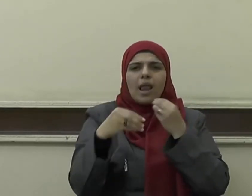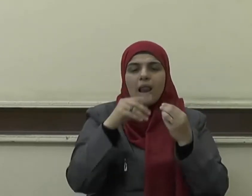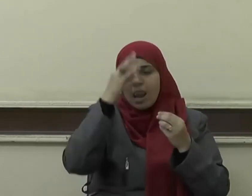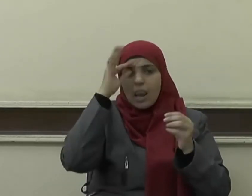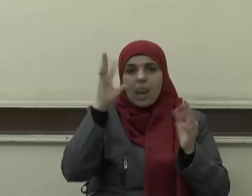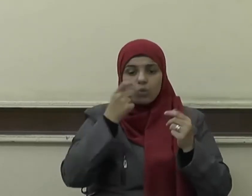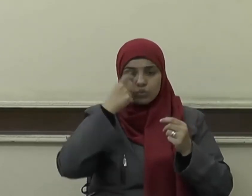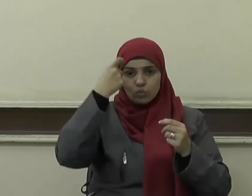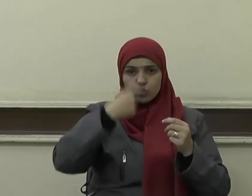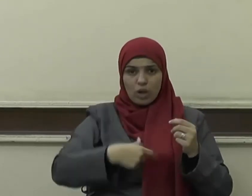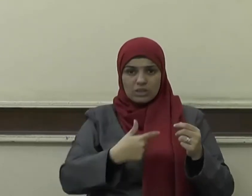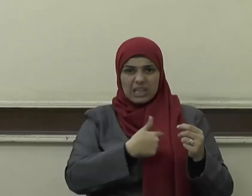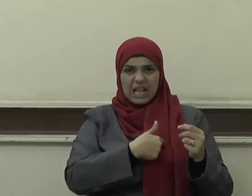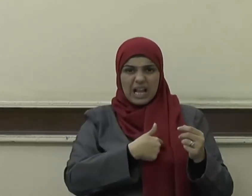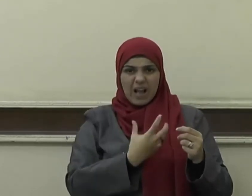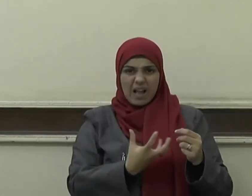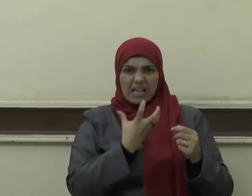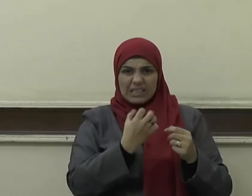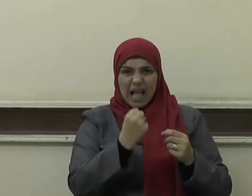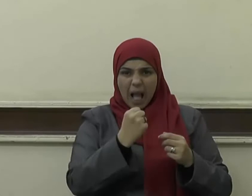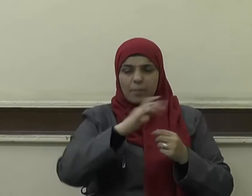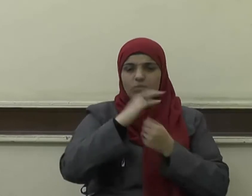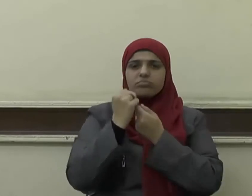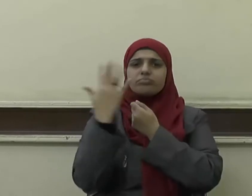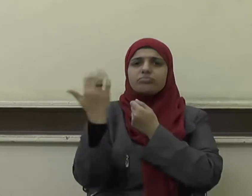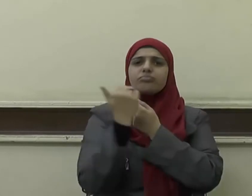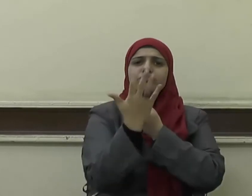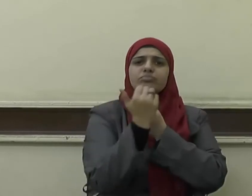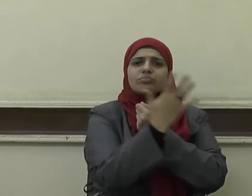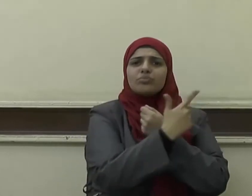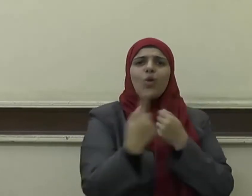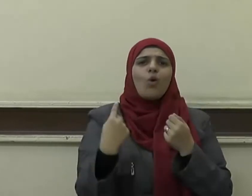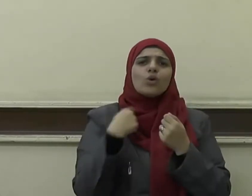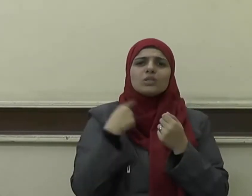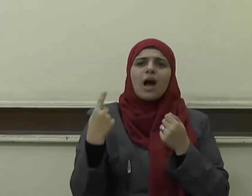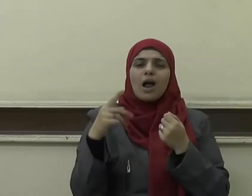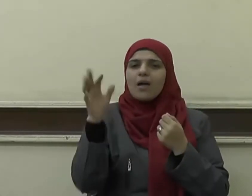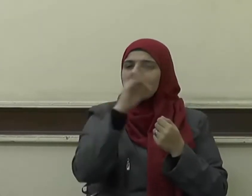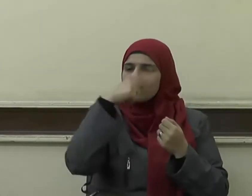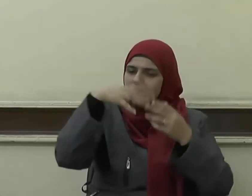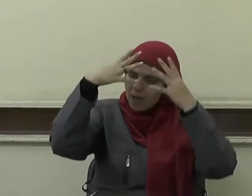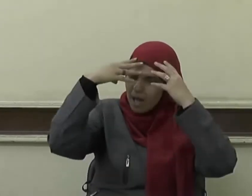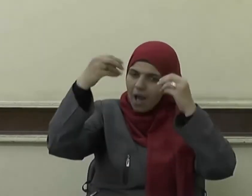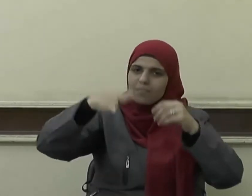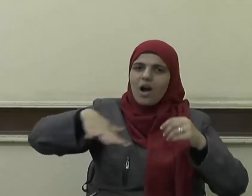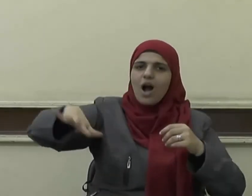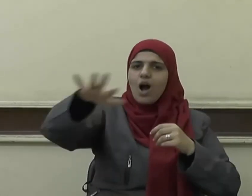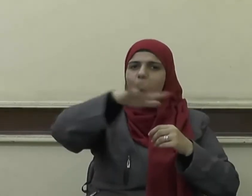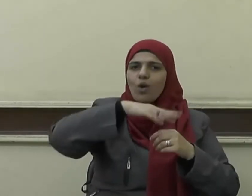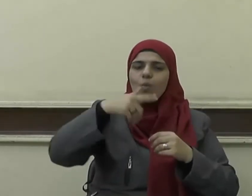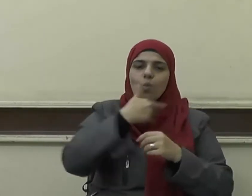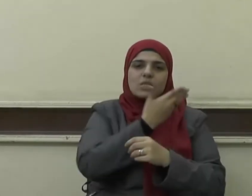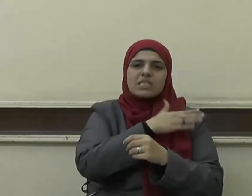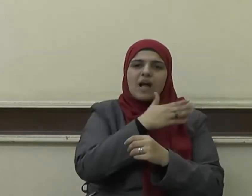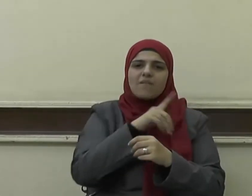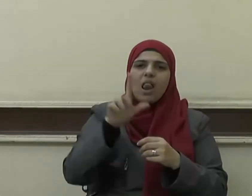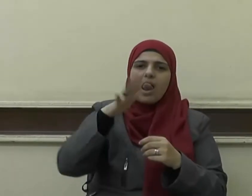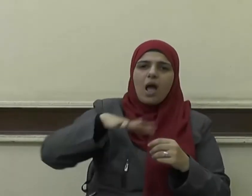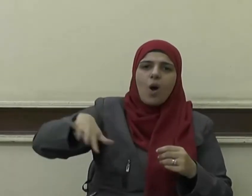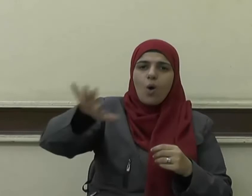فضوا من حولك فاعف عنهم واستغفر لهم وشاورهم في الأمر فإذا عزمت